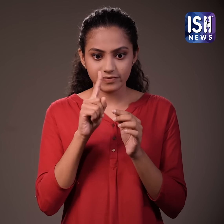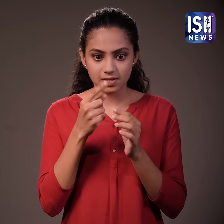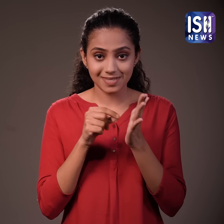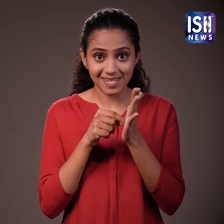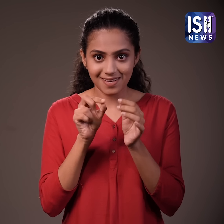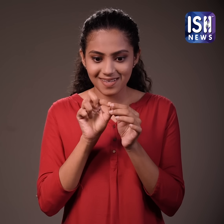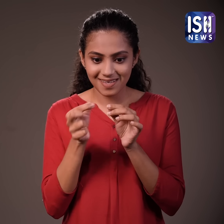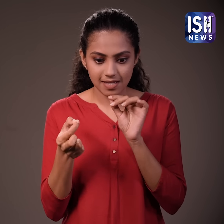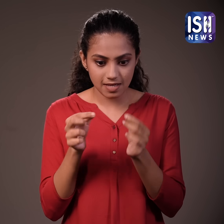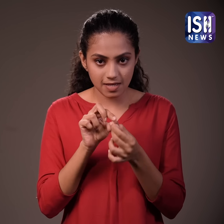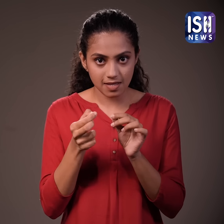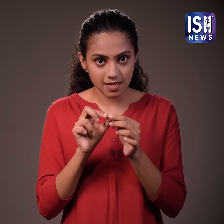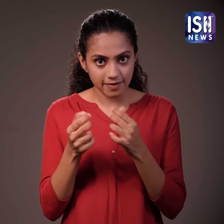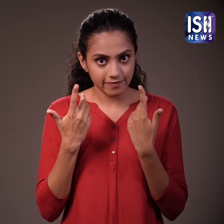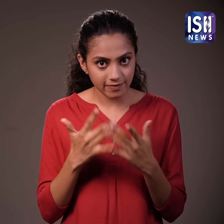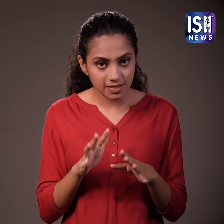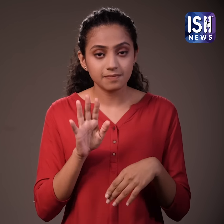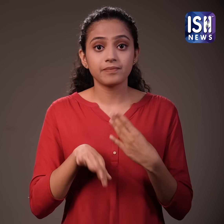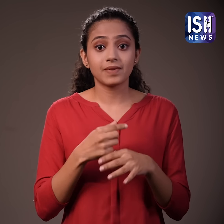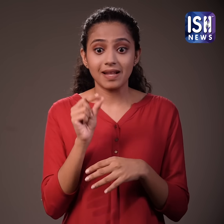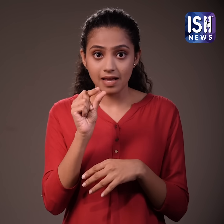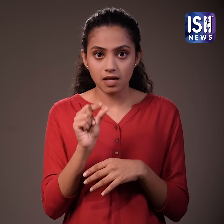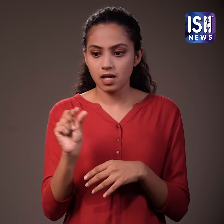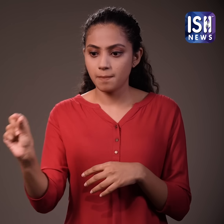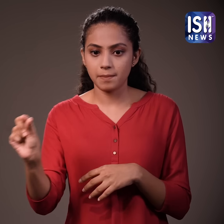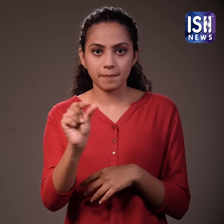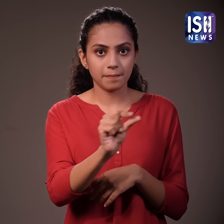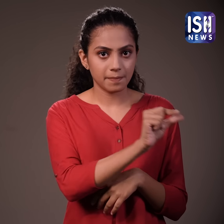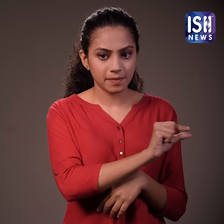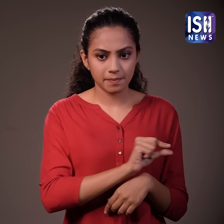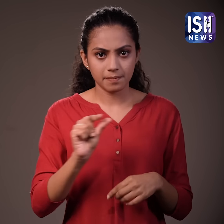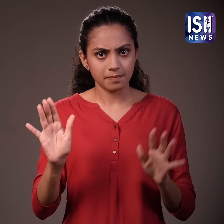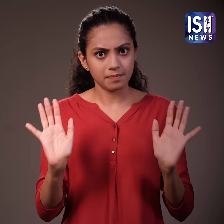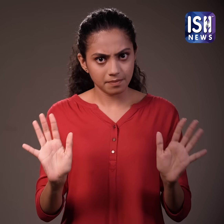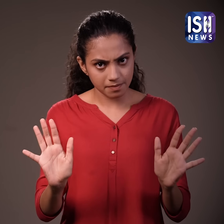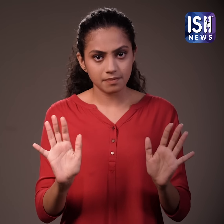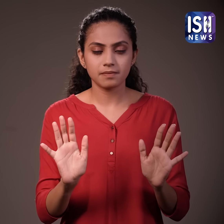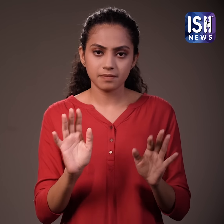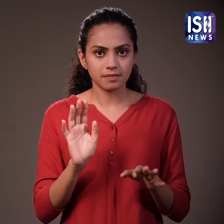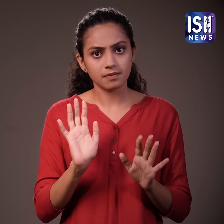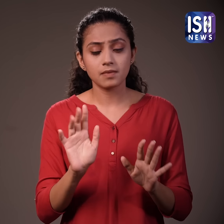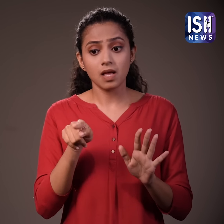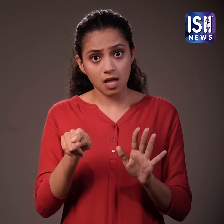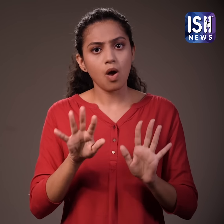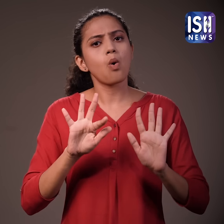ये प्रयोग करने में आसान है आप बस लसुन की कुछ कलिया कुछ निश्टत सानों पर रख सकते है या